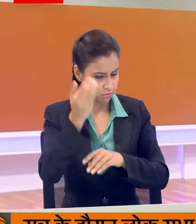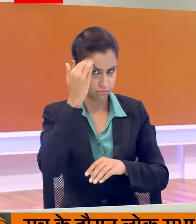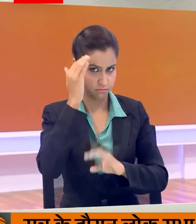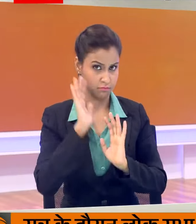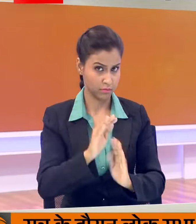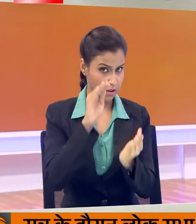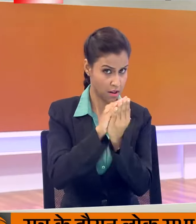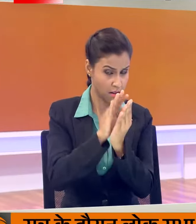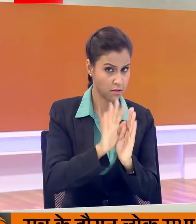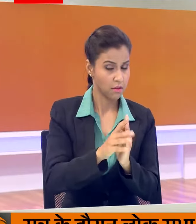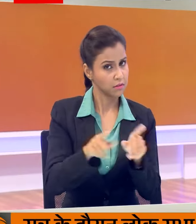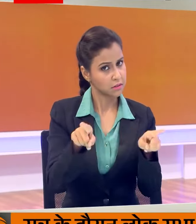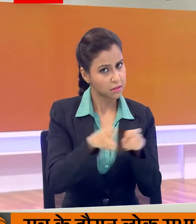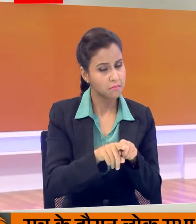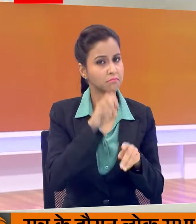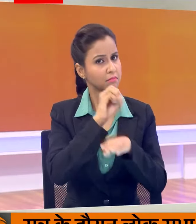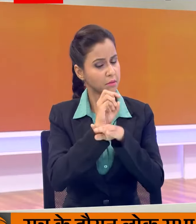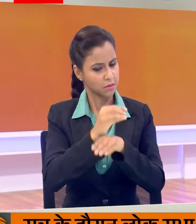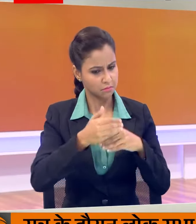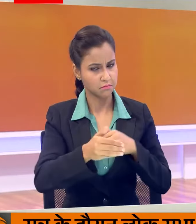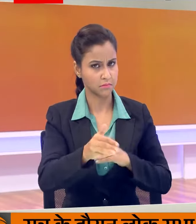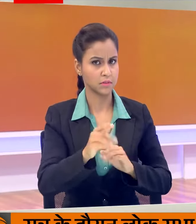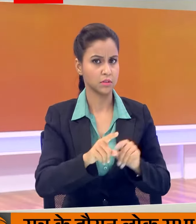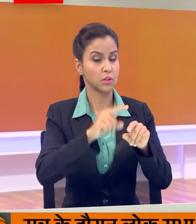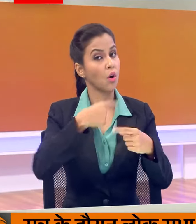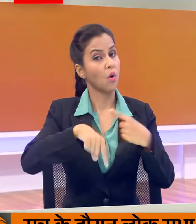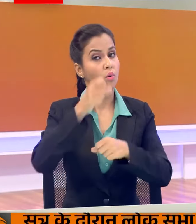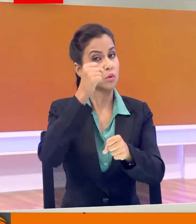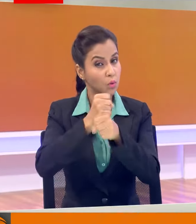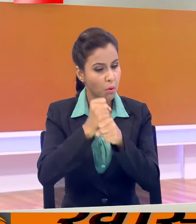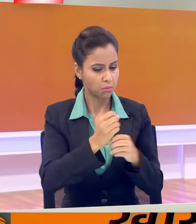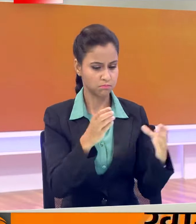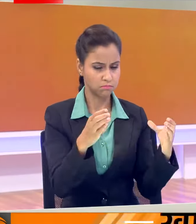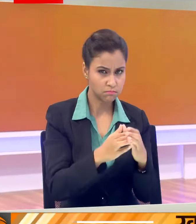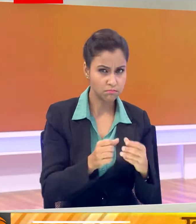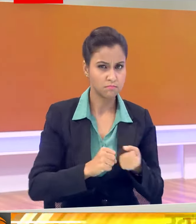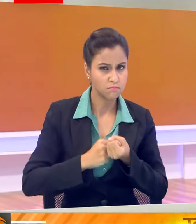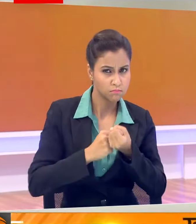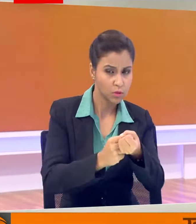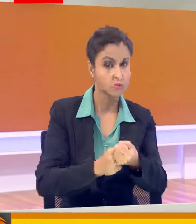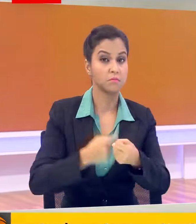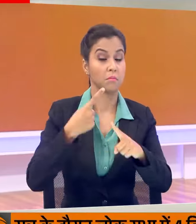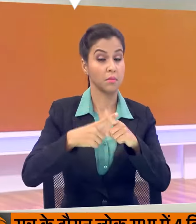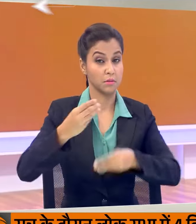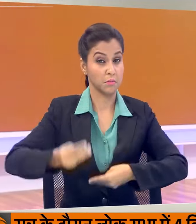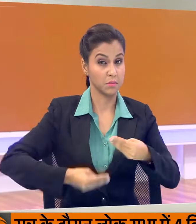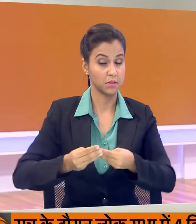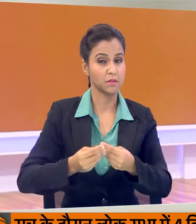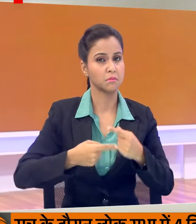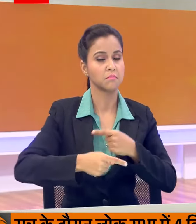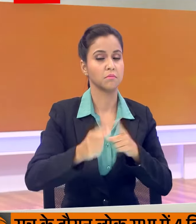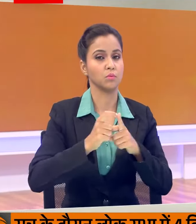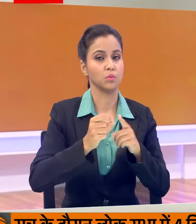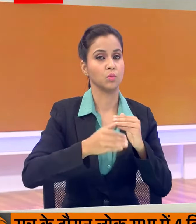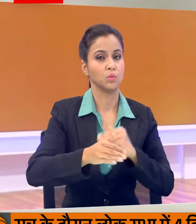गाइडेंस जो देते रहते हैं इसके वज़ा से सरकार का पक्ष और सरकार बिजनेस को पार्लेमेंट में रखने